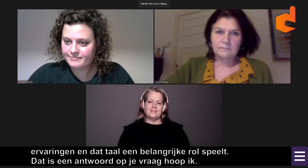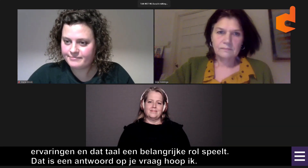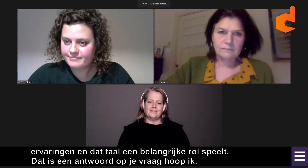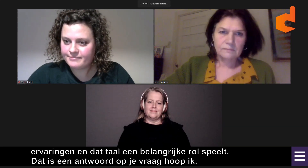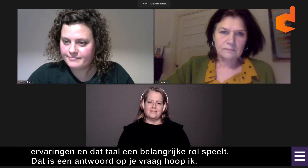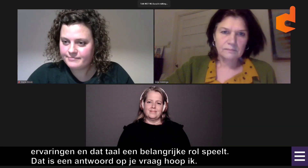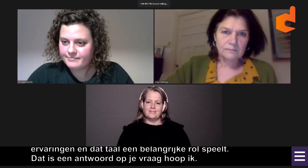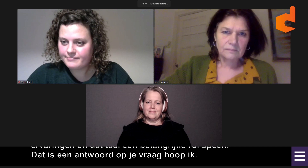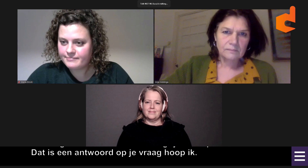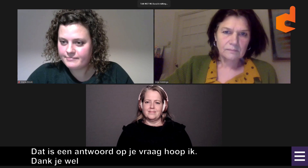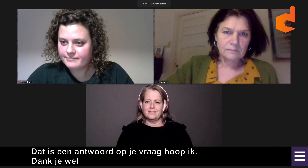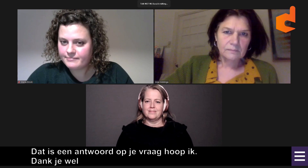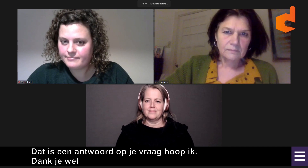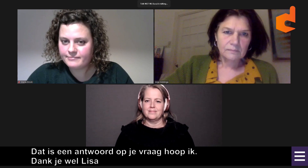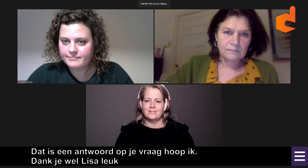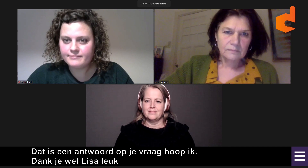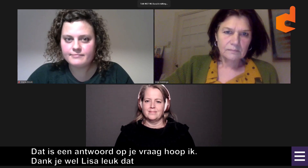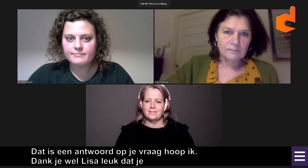Leuk dat je even de vraag kan beantwoorden.